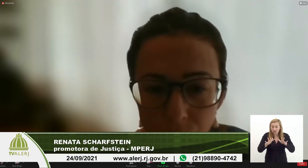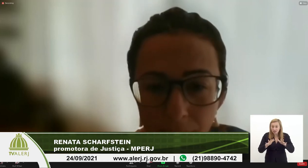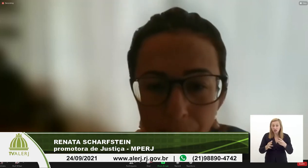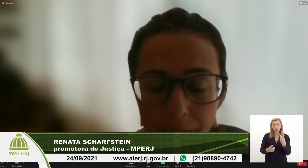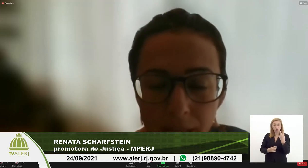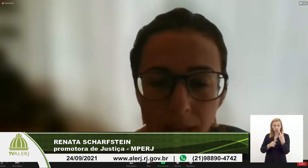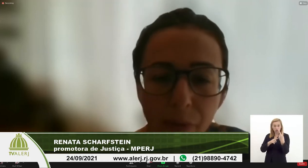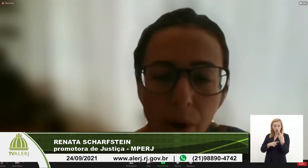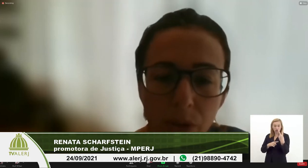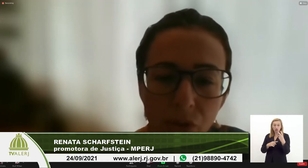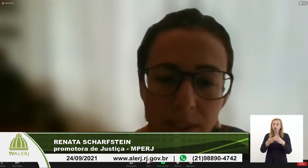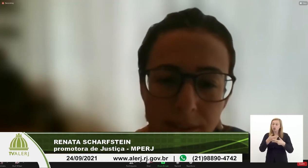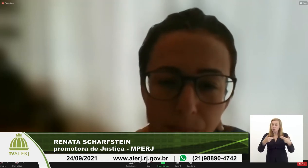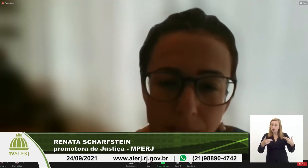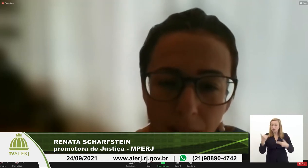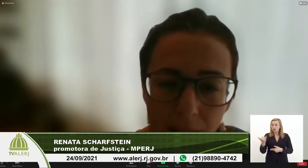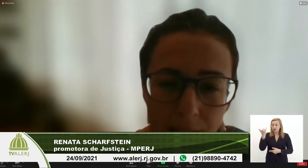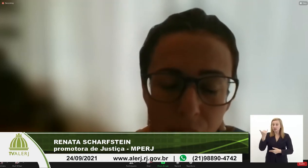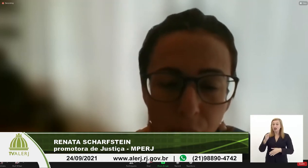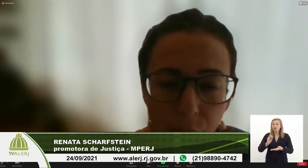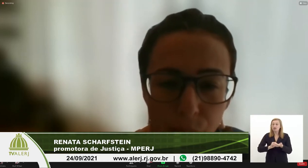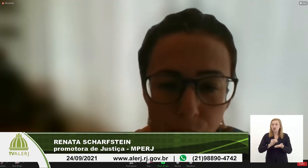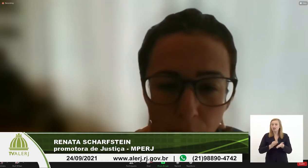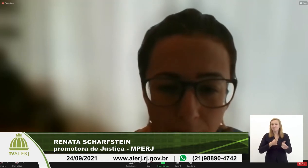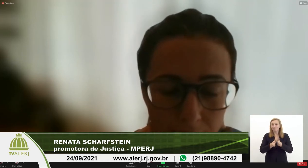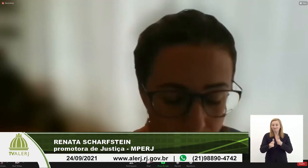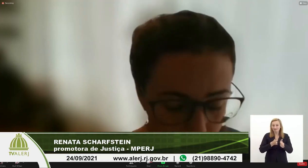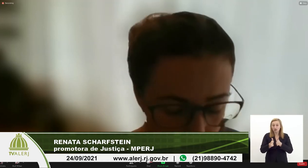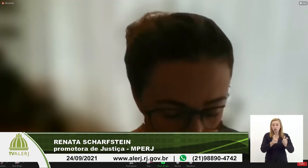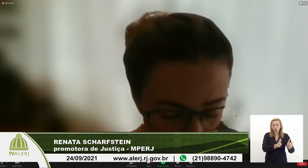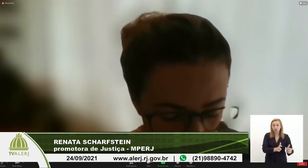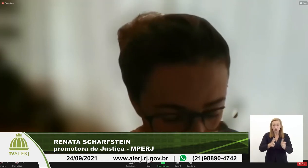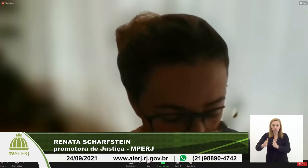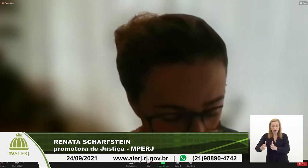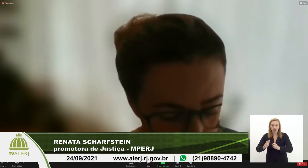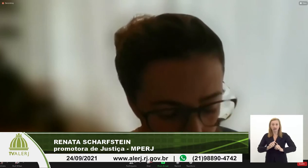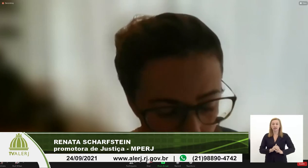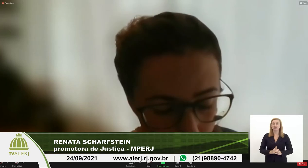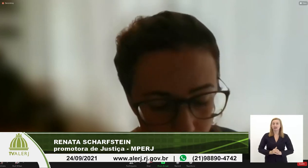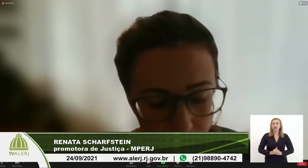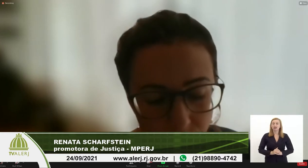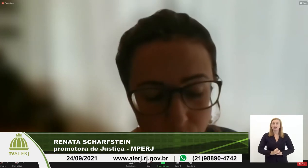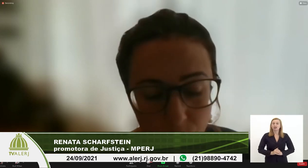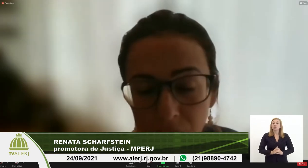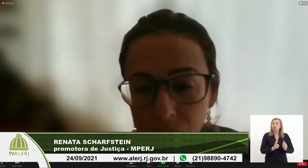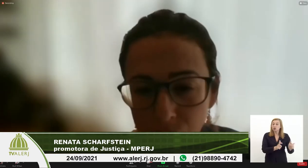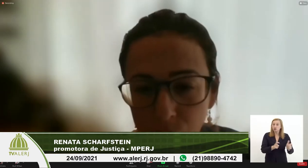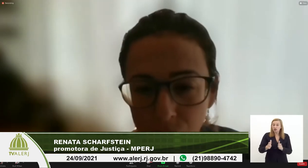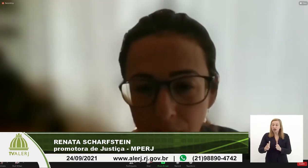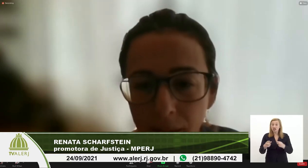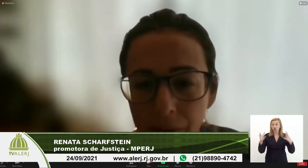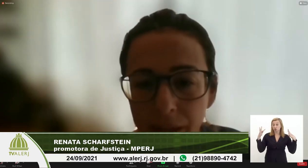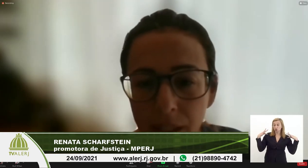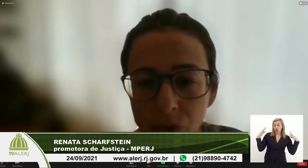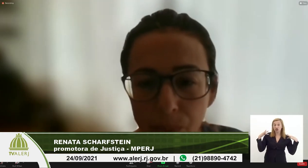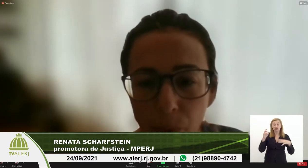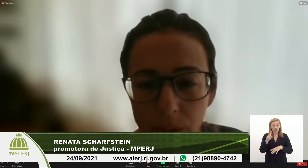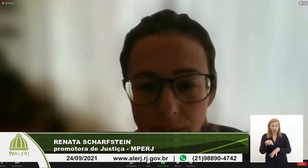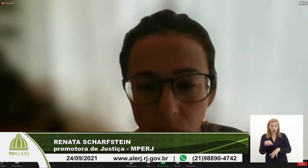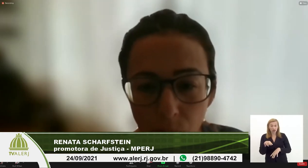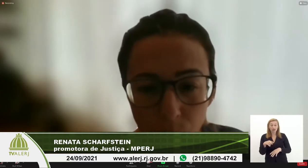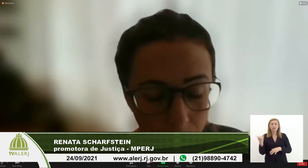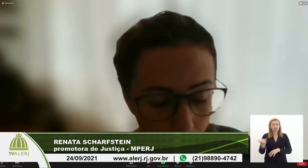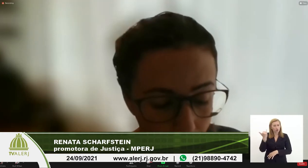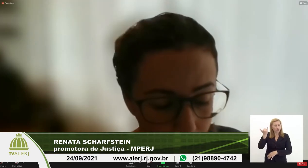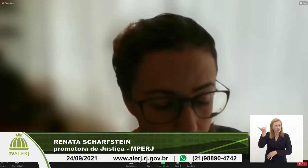pontos né que é a falta de acessibilidade nos locais nos locais turísticos né e de